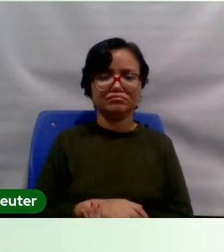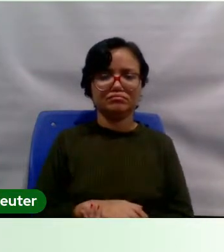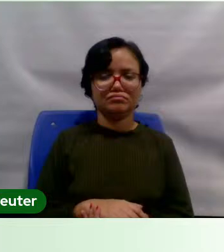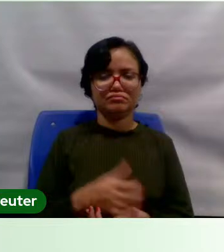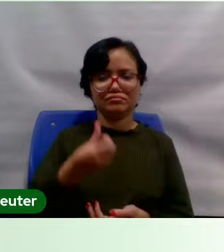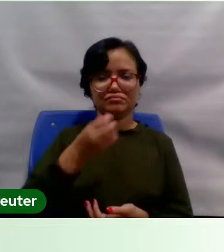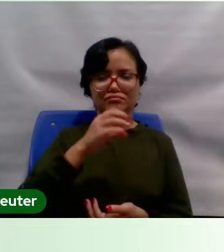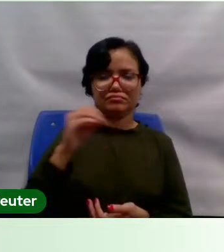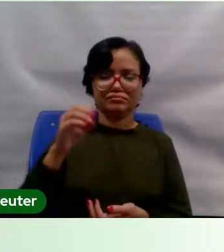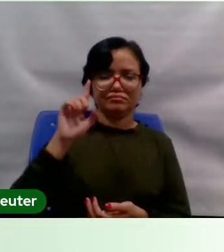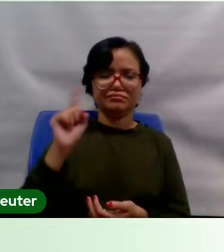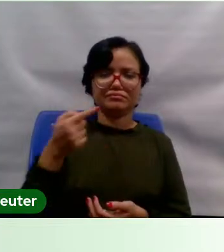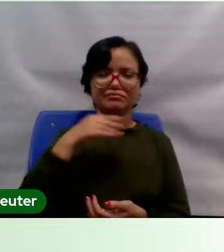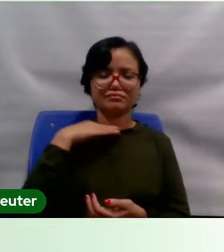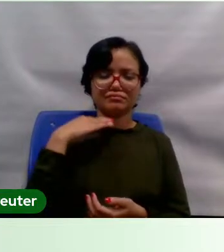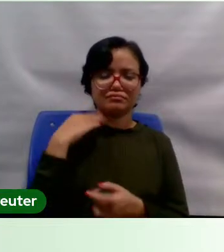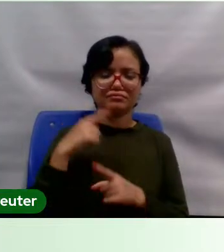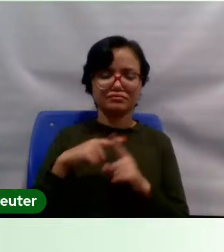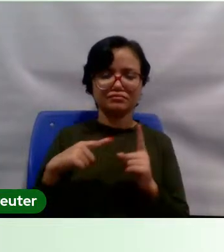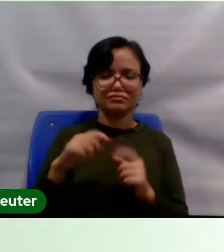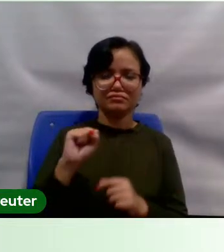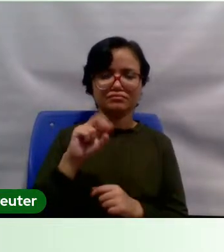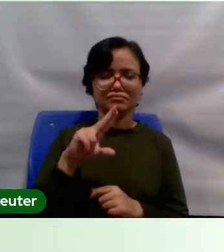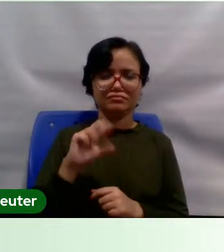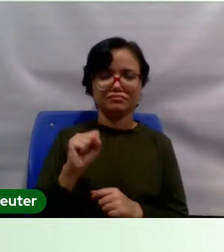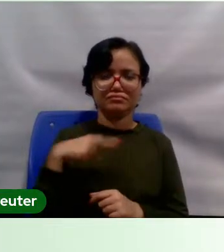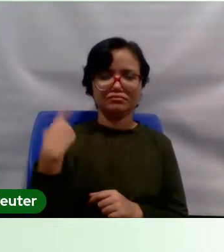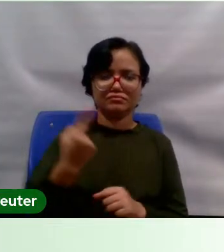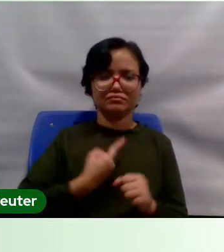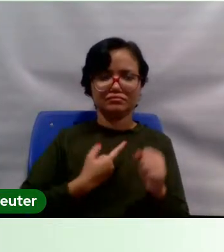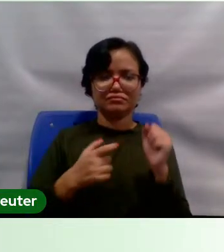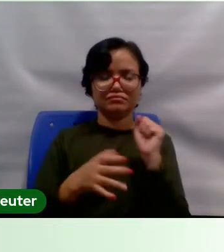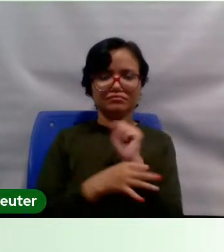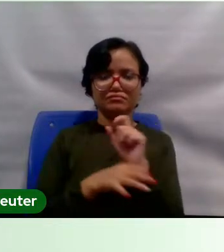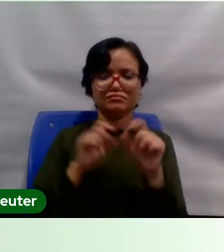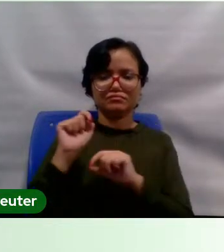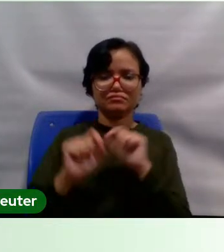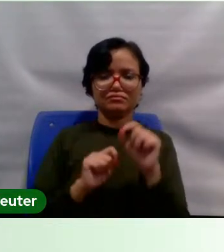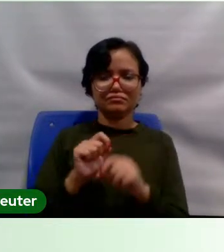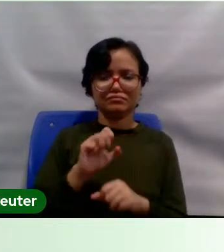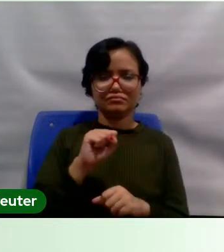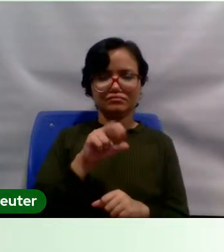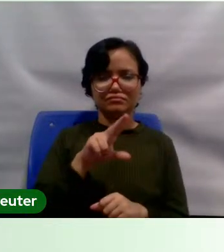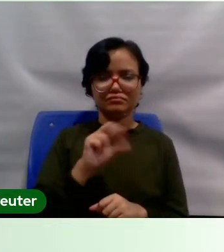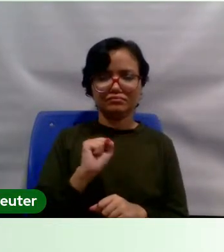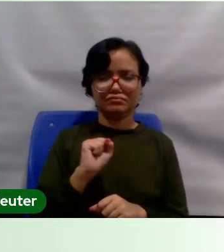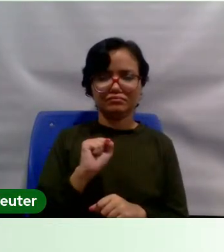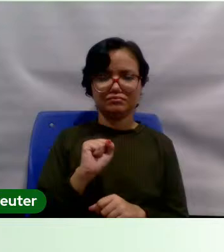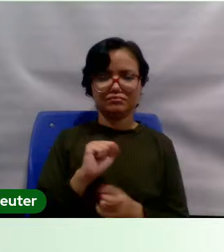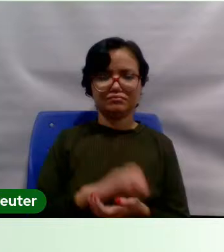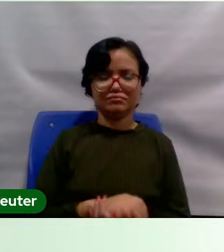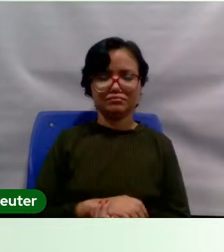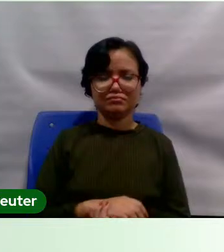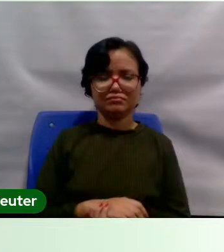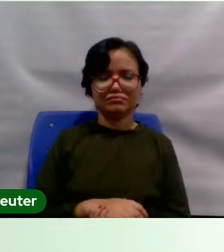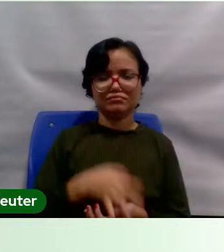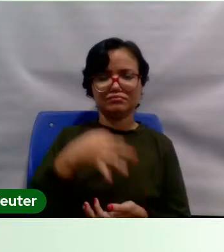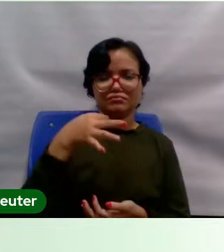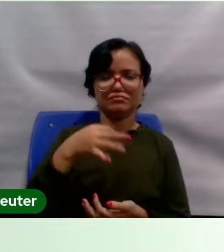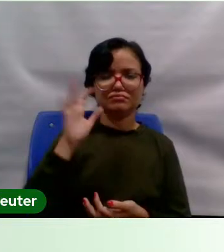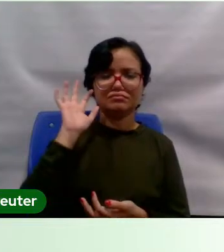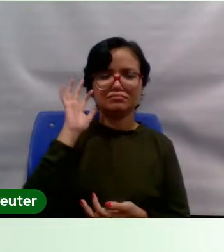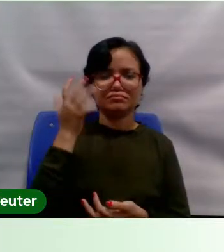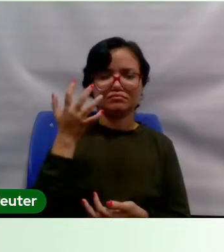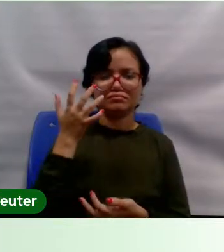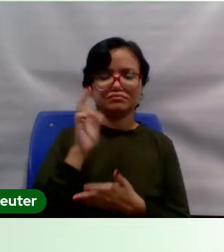mortos, mas o SUS é a nossa garantia. E o que é o SUS? O SUS é exatamente o resultado